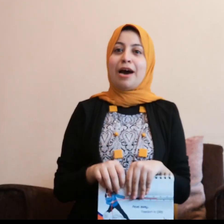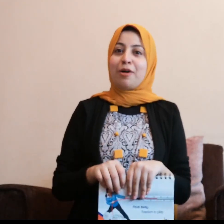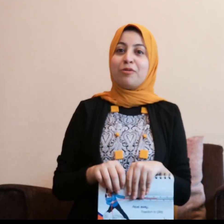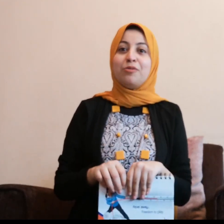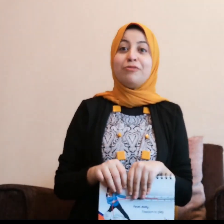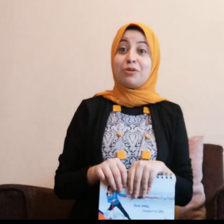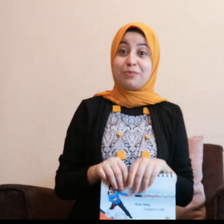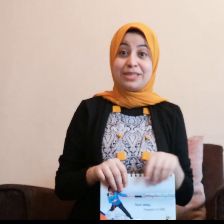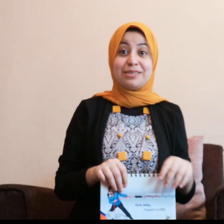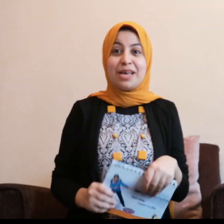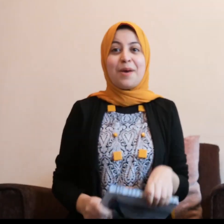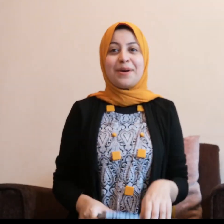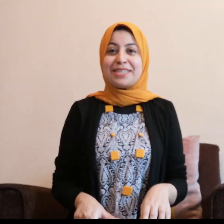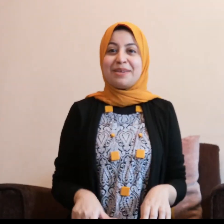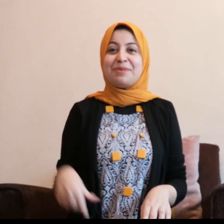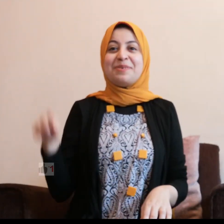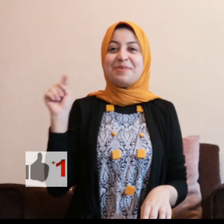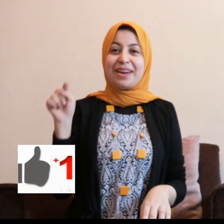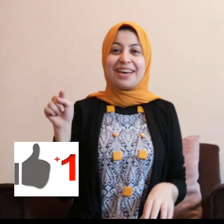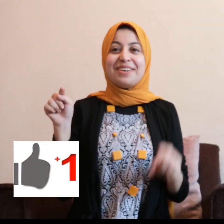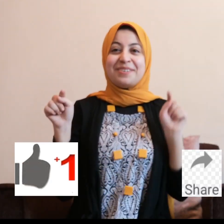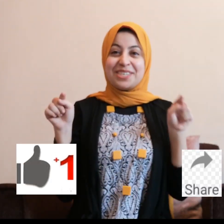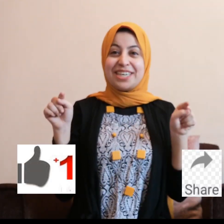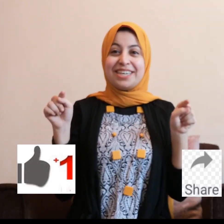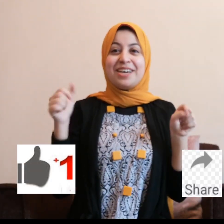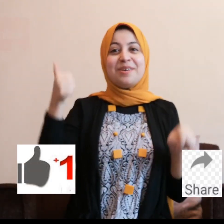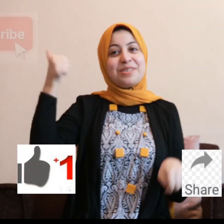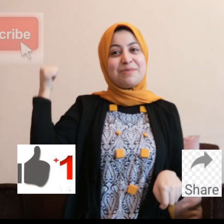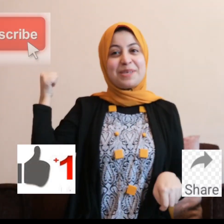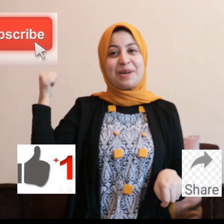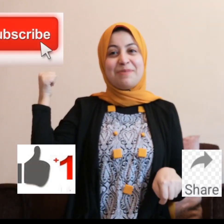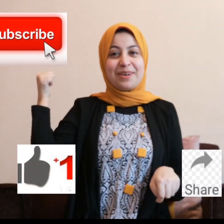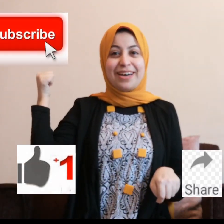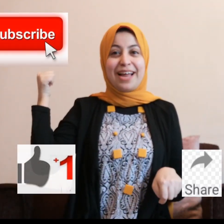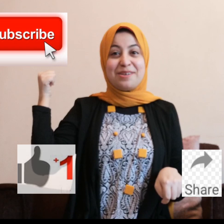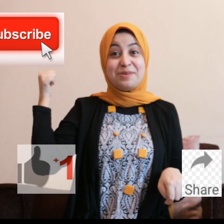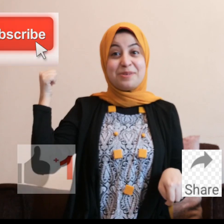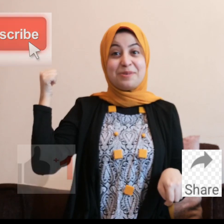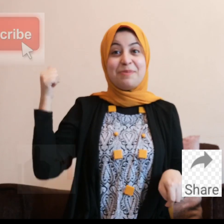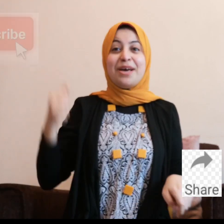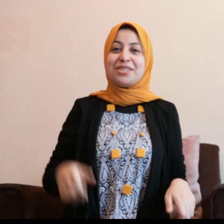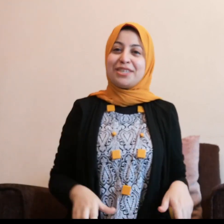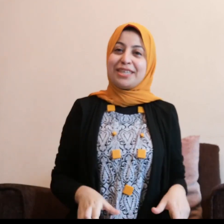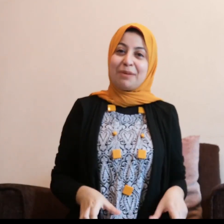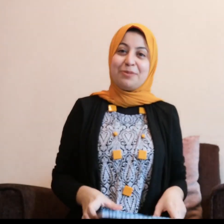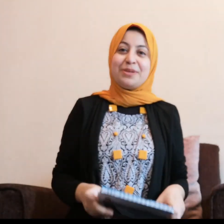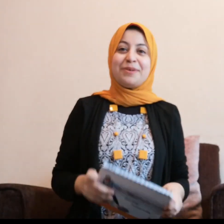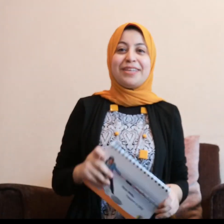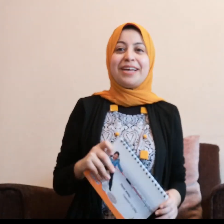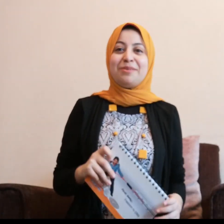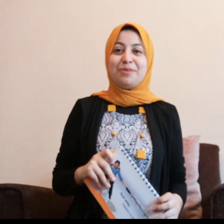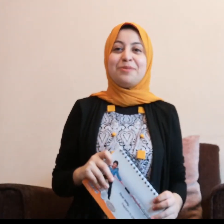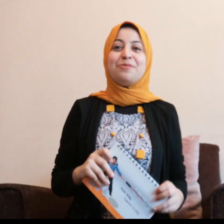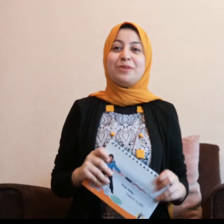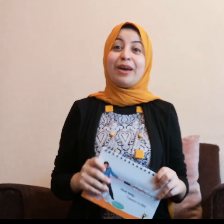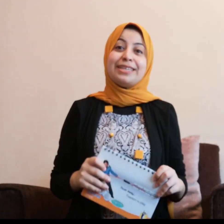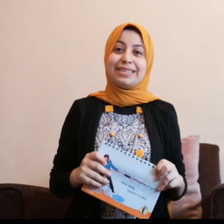مع ارقبكم وهستنى منكم لايك وشير وسبسكراب القناة على اليوتيوب عشان تدعموني وقدر اقدم لكم فيديوهات